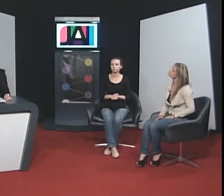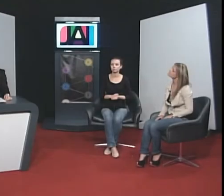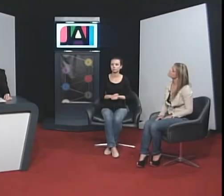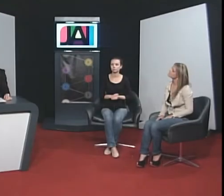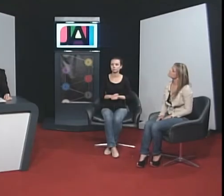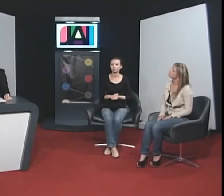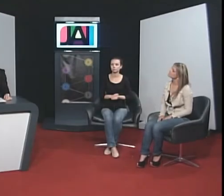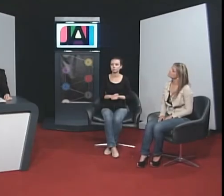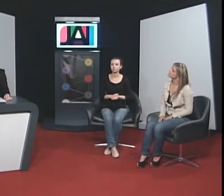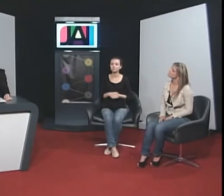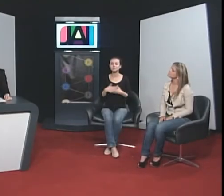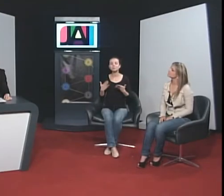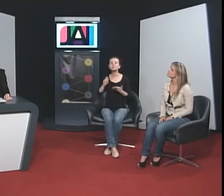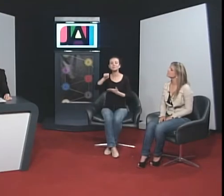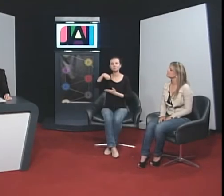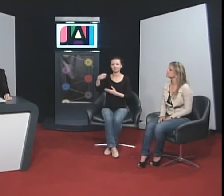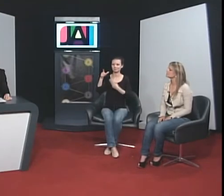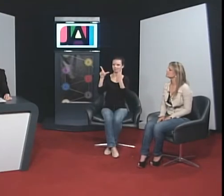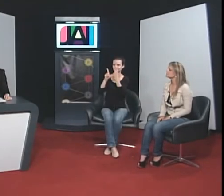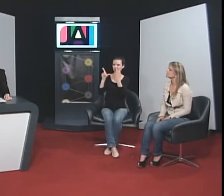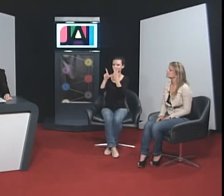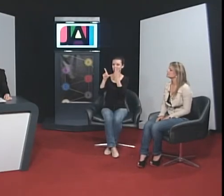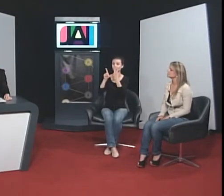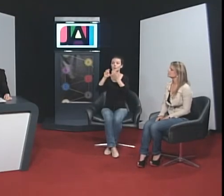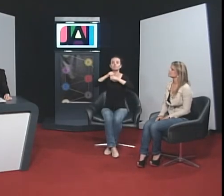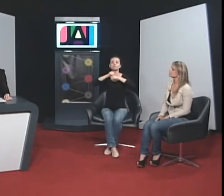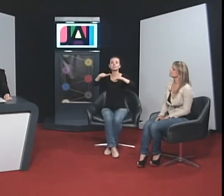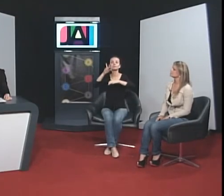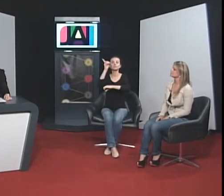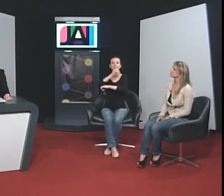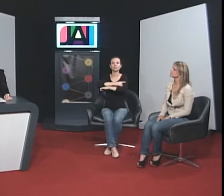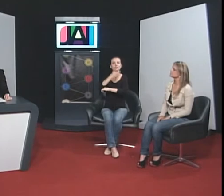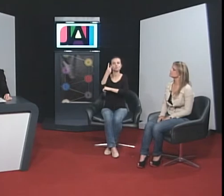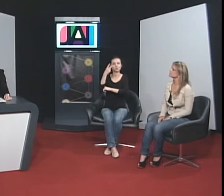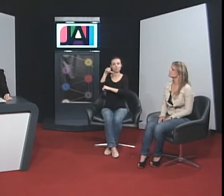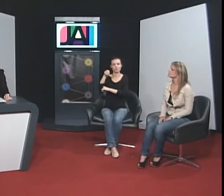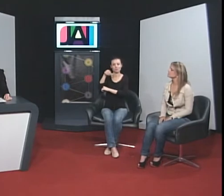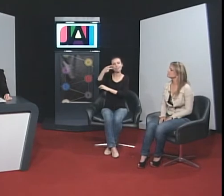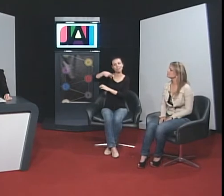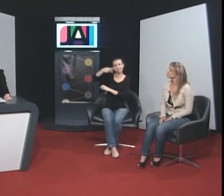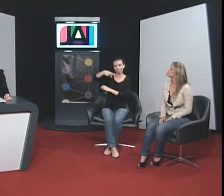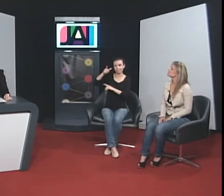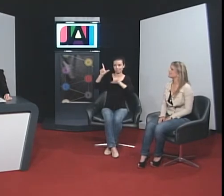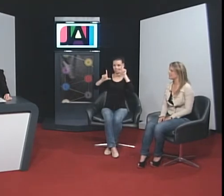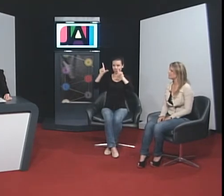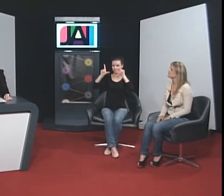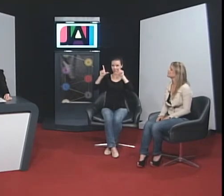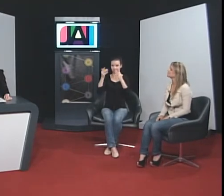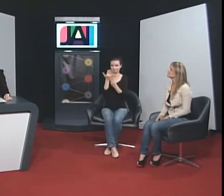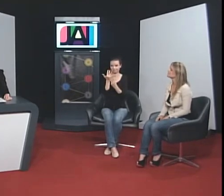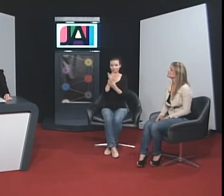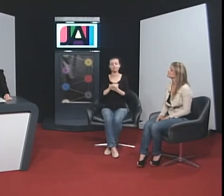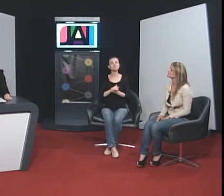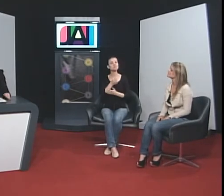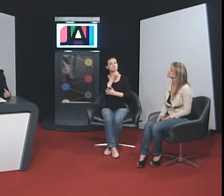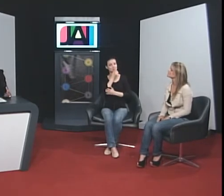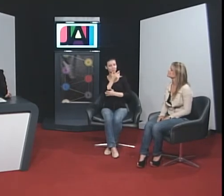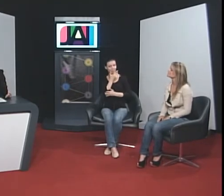O LibraStri estreia dia 29 na TV Campus. Anny, boa tarde. Boa tarde. Qual que